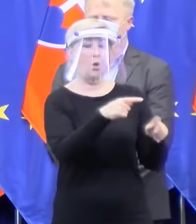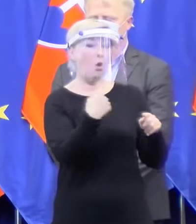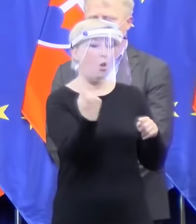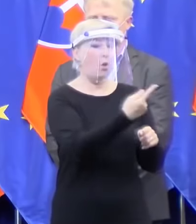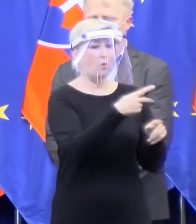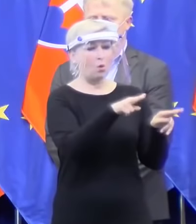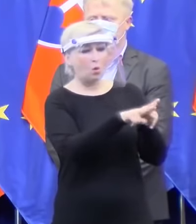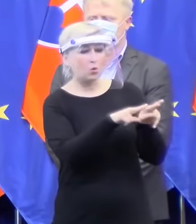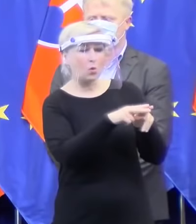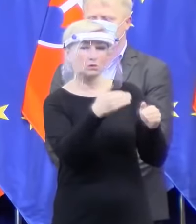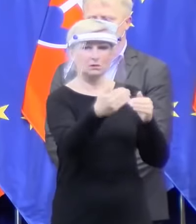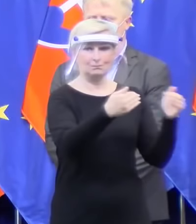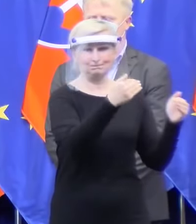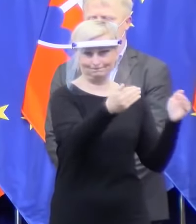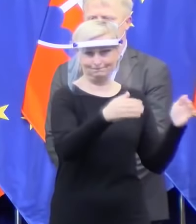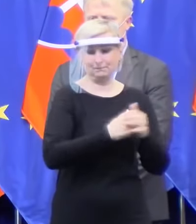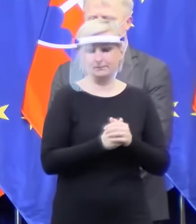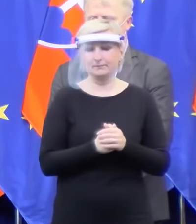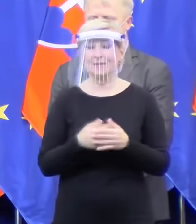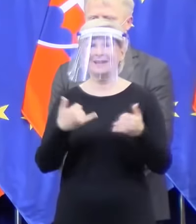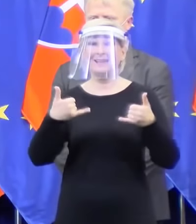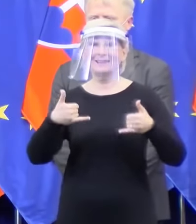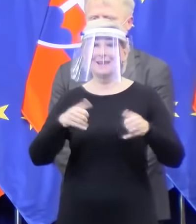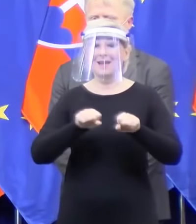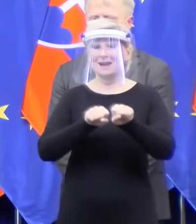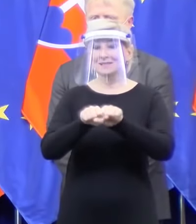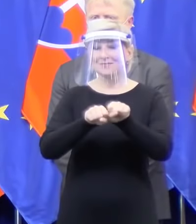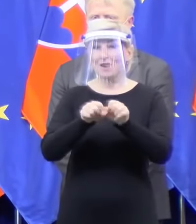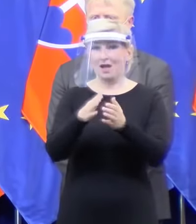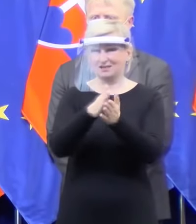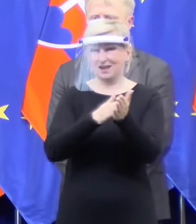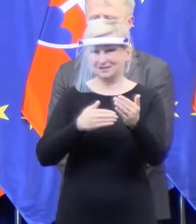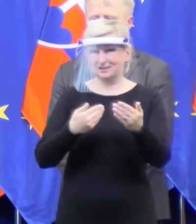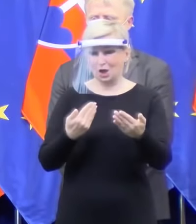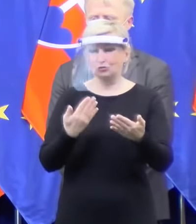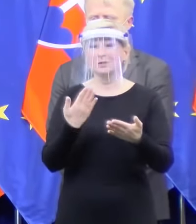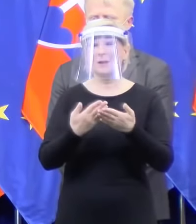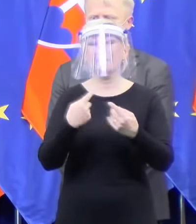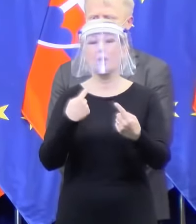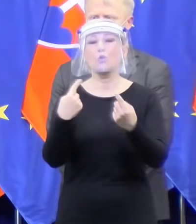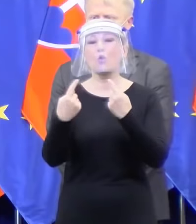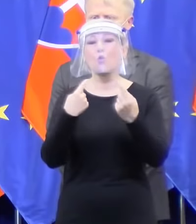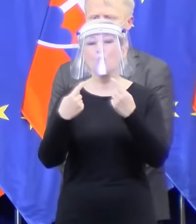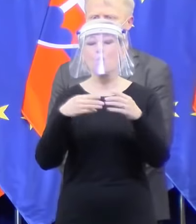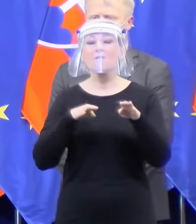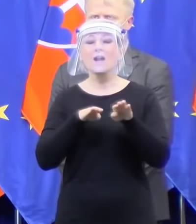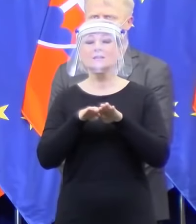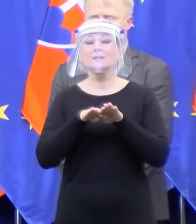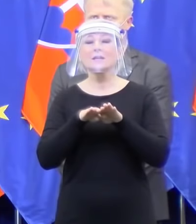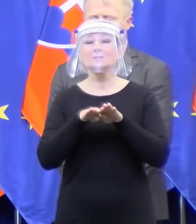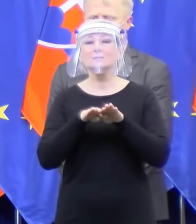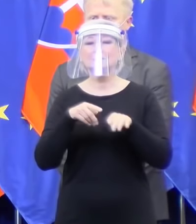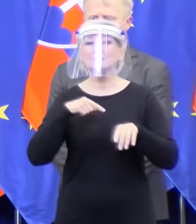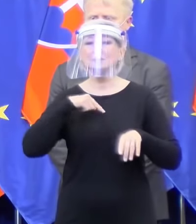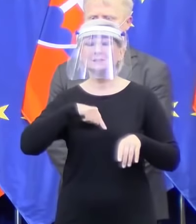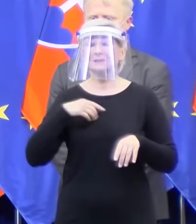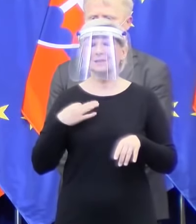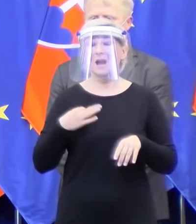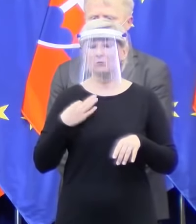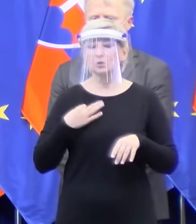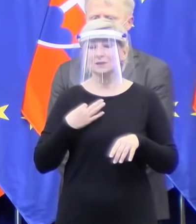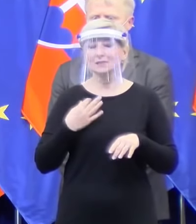toto rokovanie na Úrade verejného zdravotníctva opustil, ale zostáva tam od nás